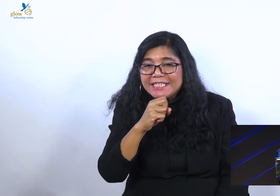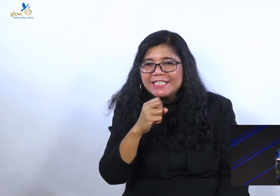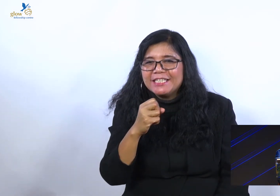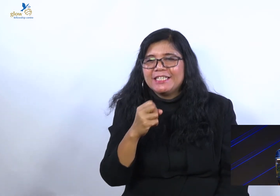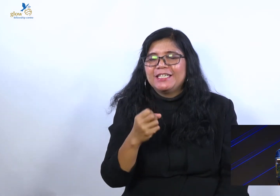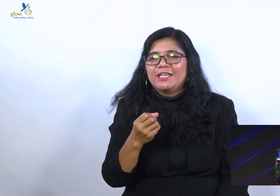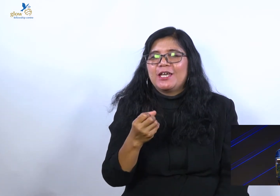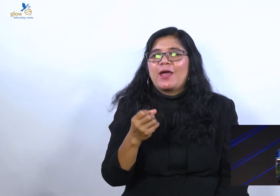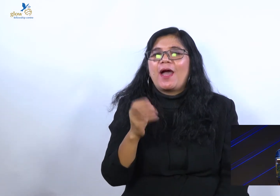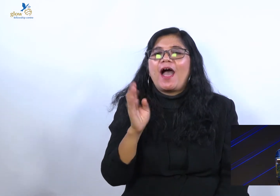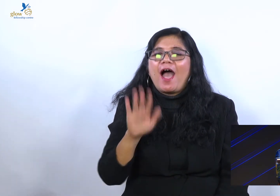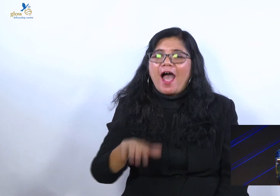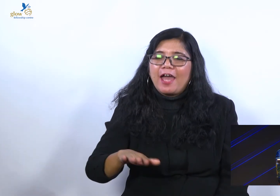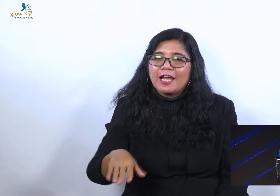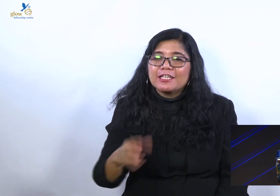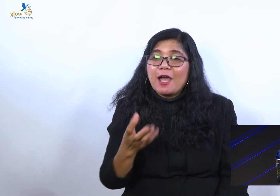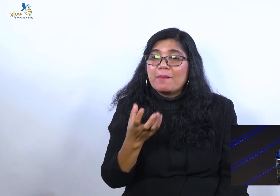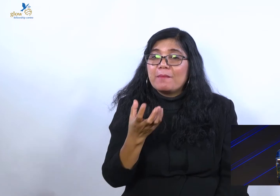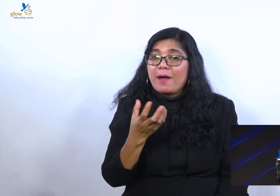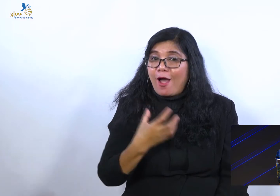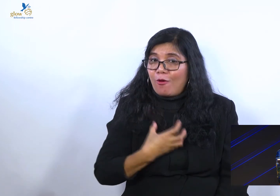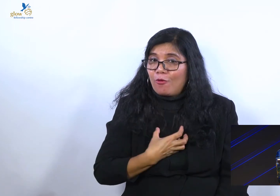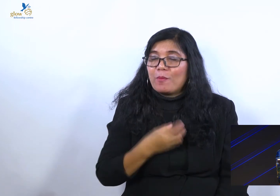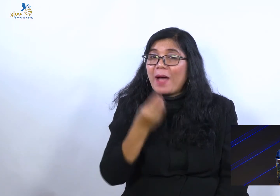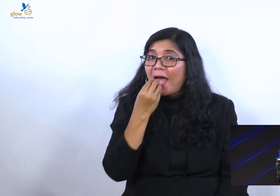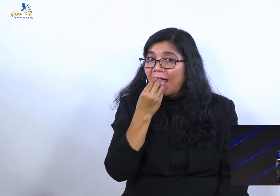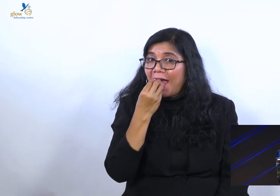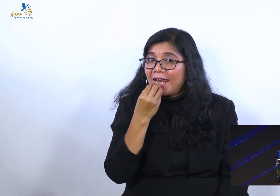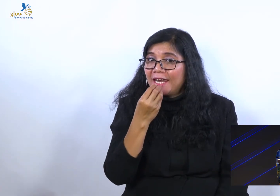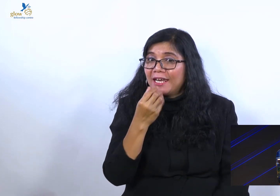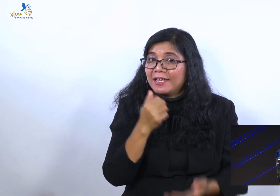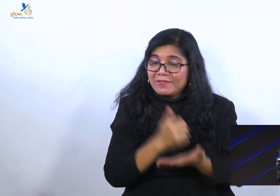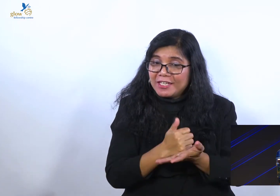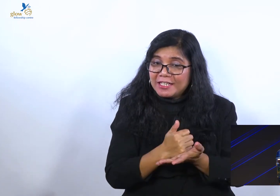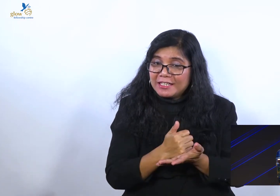Terus siapa yang bisa bilang paling sempurna? Reform,